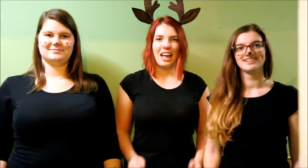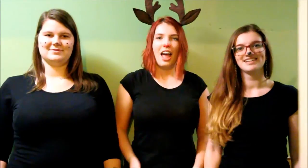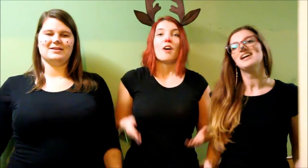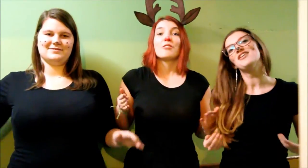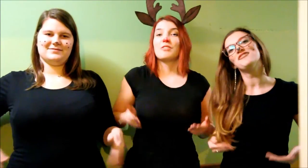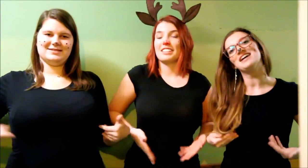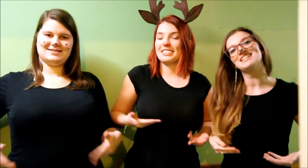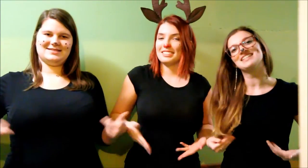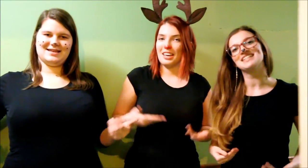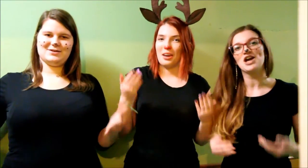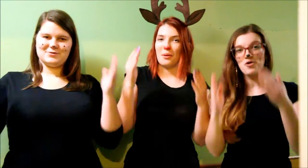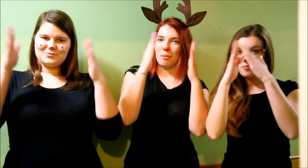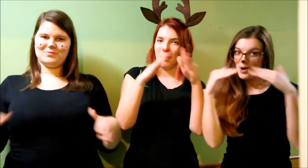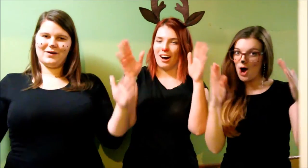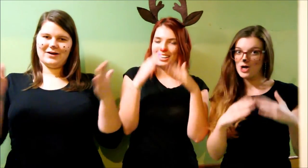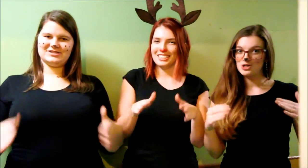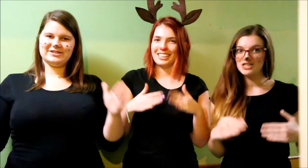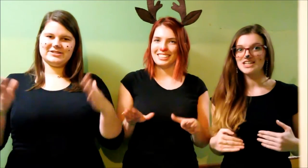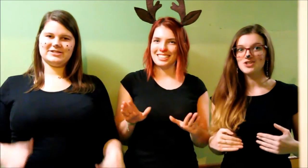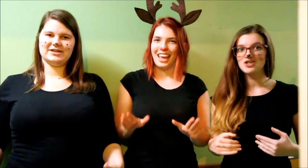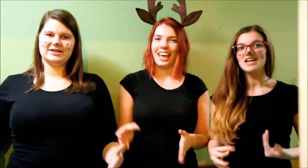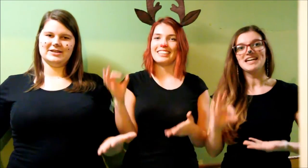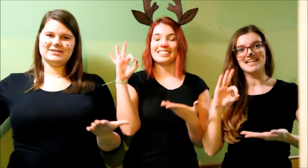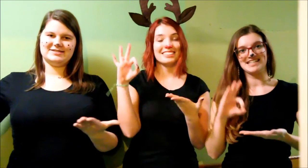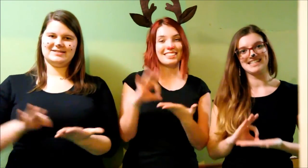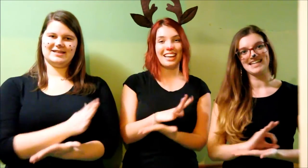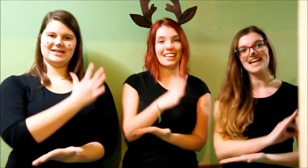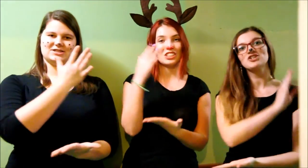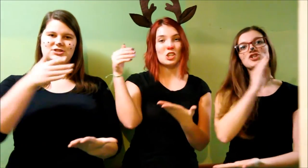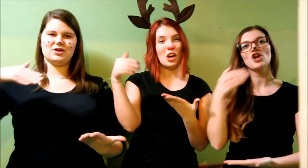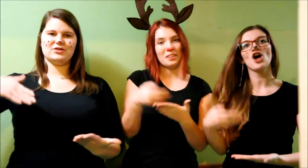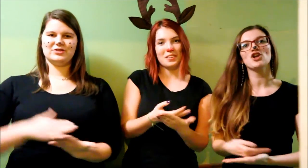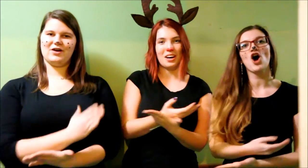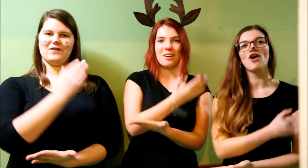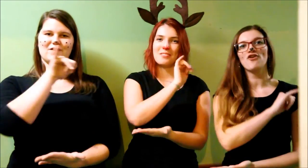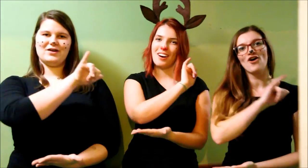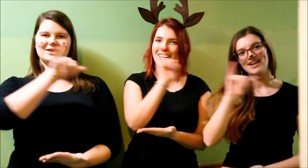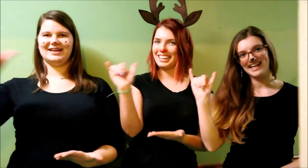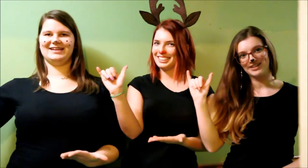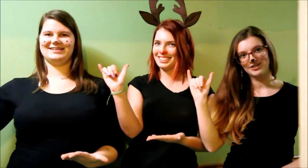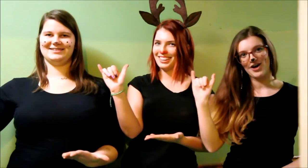Vesel v počič in srečno novo leto.